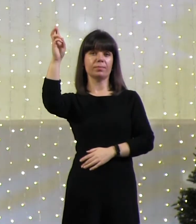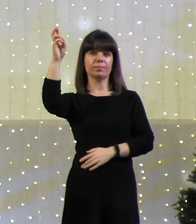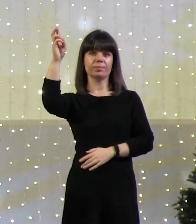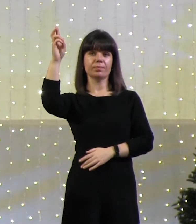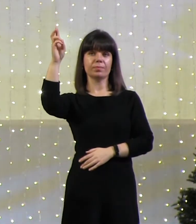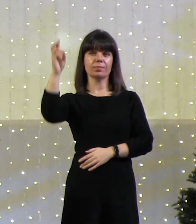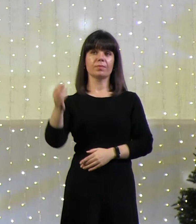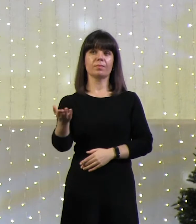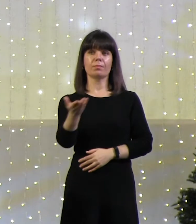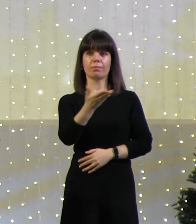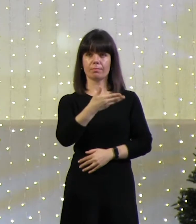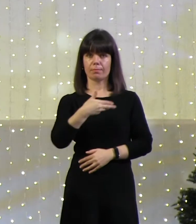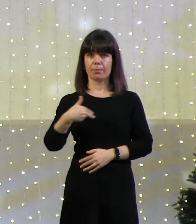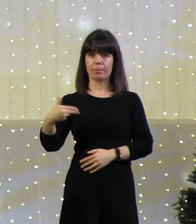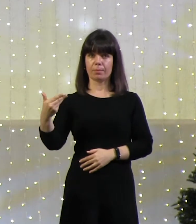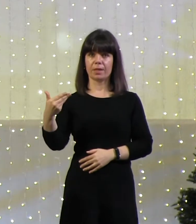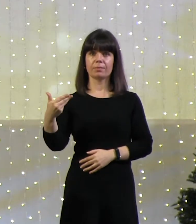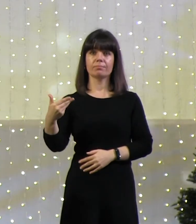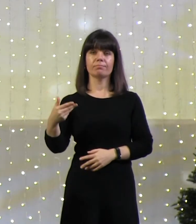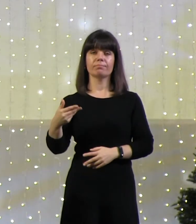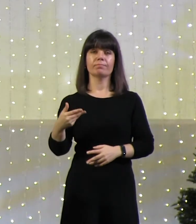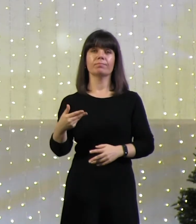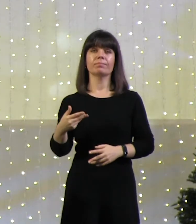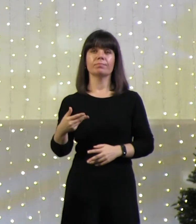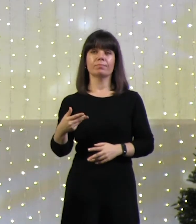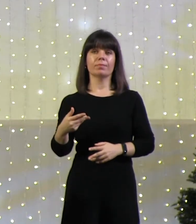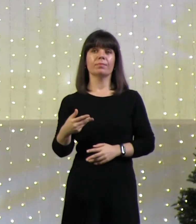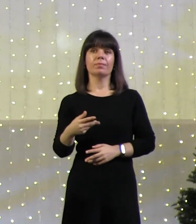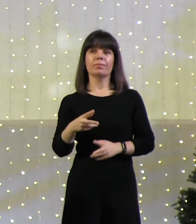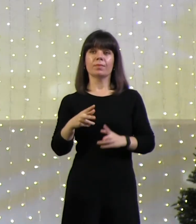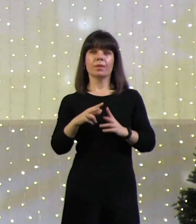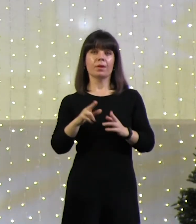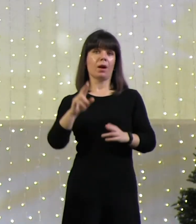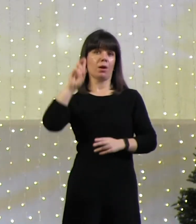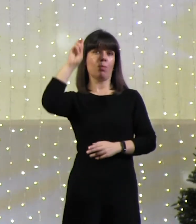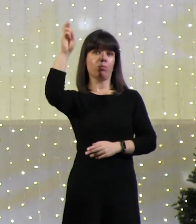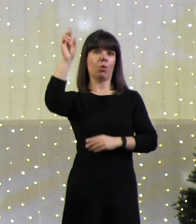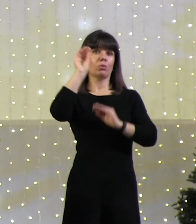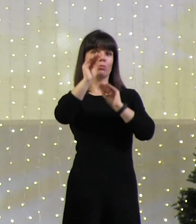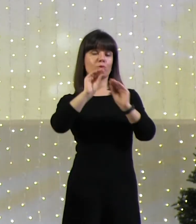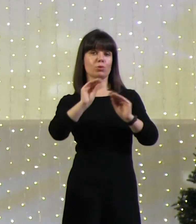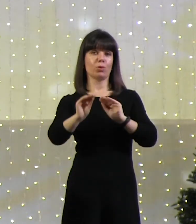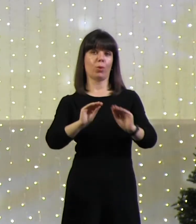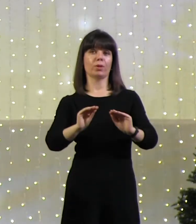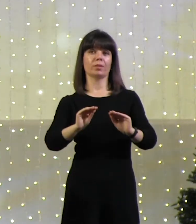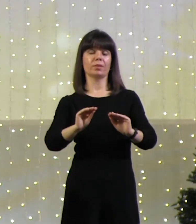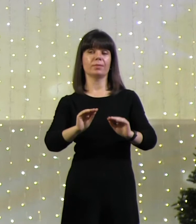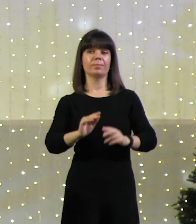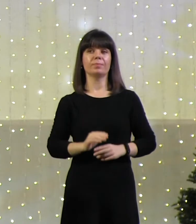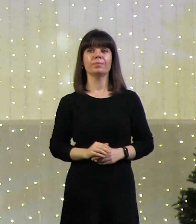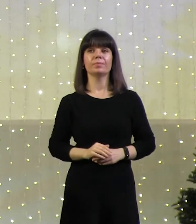Мы как Бог устроены. Он нас устроил, как Он устроен.